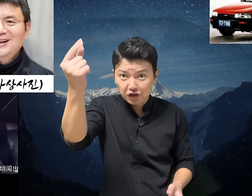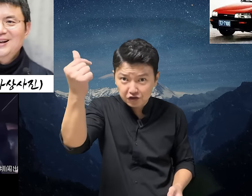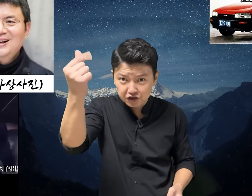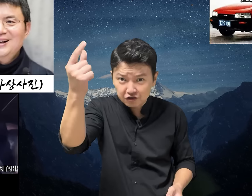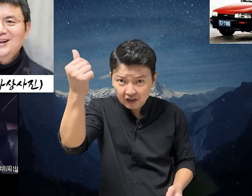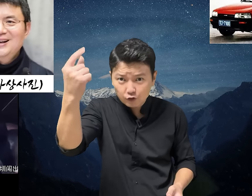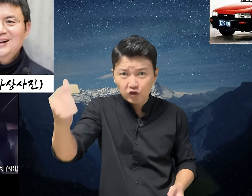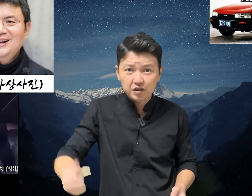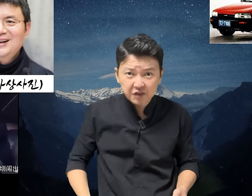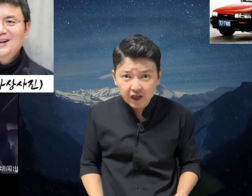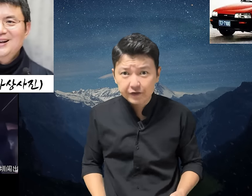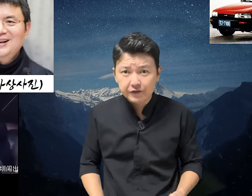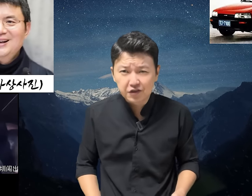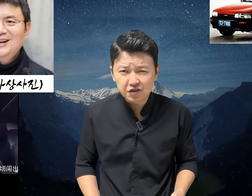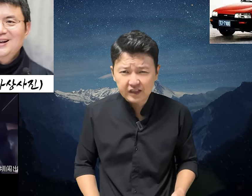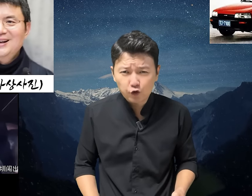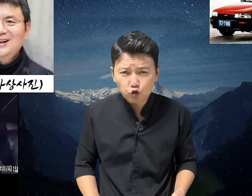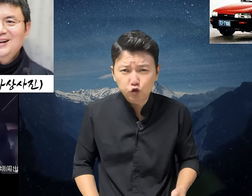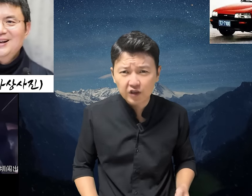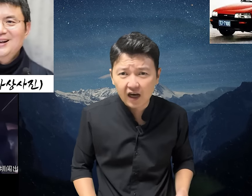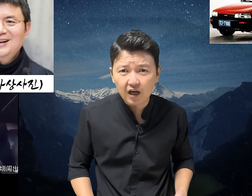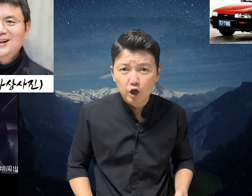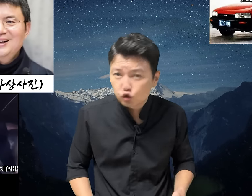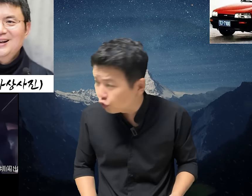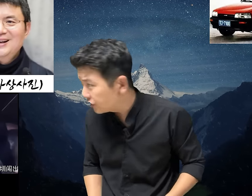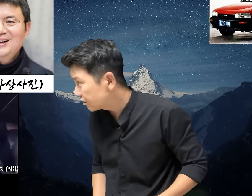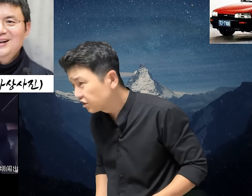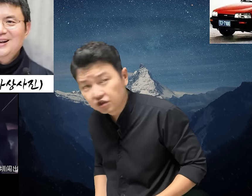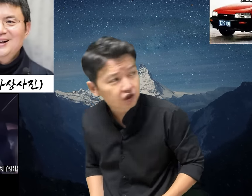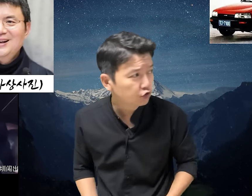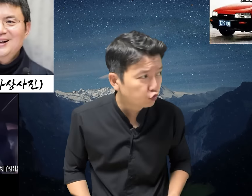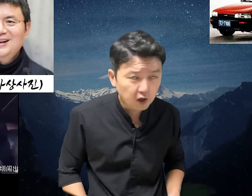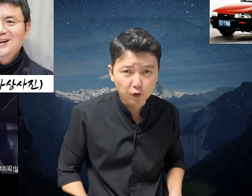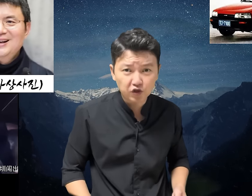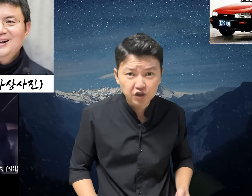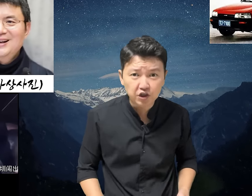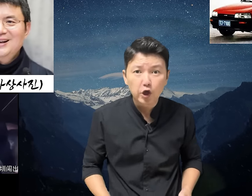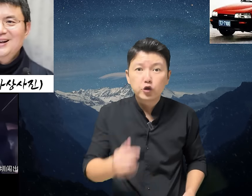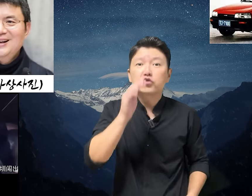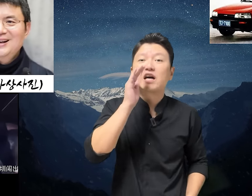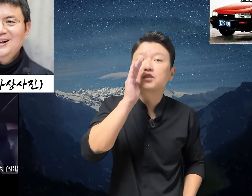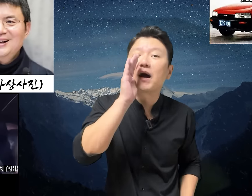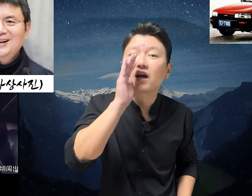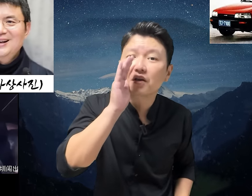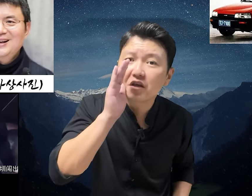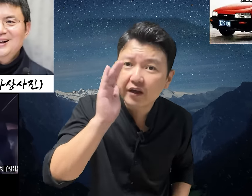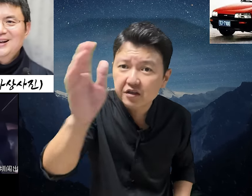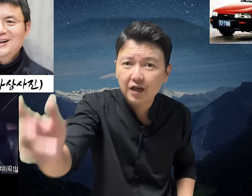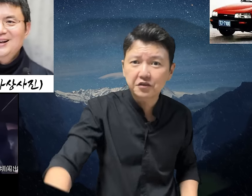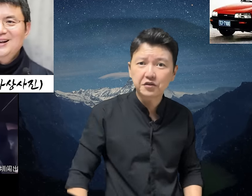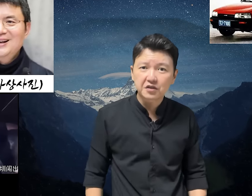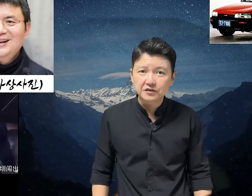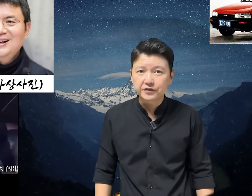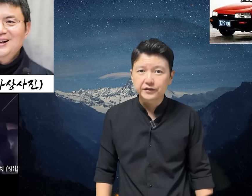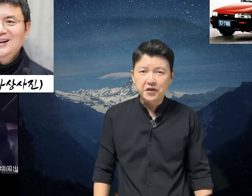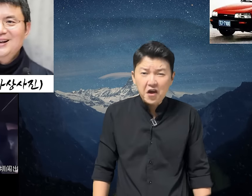떨어지는 거라도 있습니까요? 그러자 요 퉁다가 주위를 슬슬 둘러보더니 요 나지막하게 얘기를 하는 거였다는데 예,